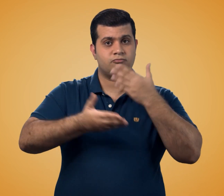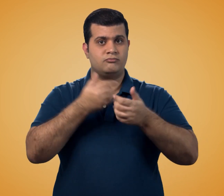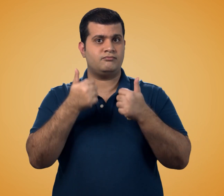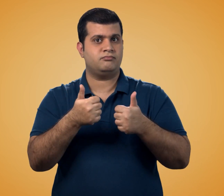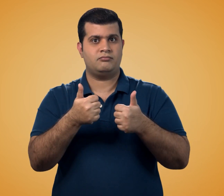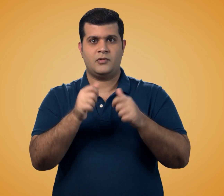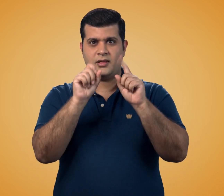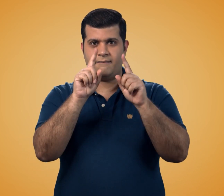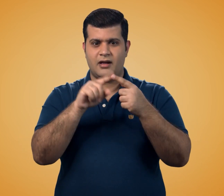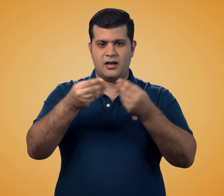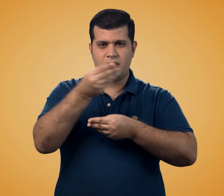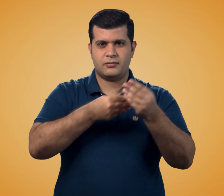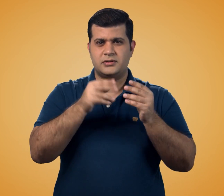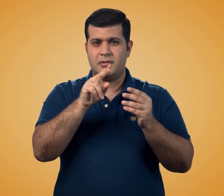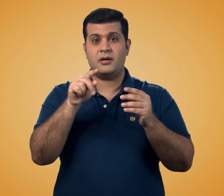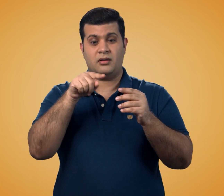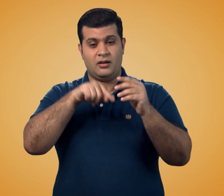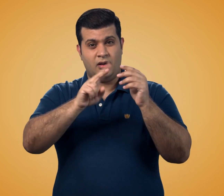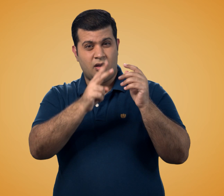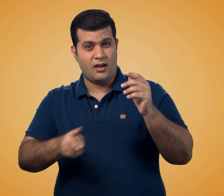सिखाने वाले है क्या आप अपलाई करने के लिए एक्साइट है?